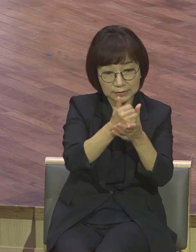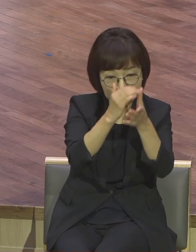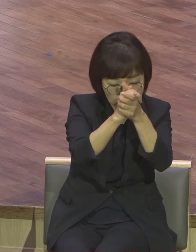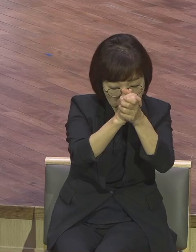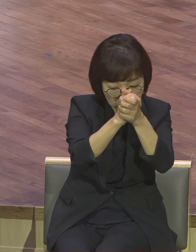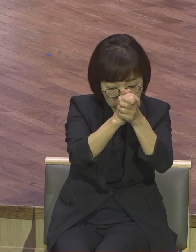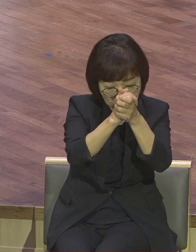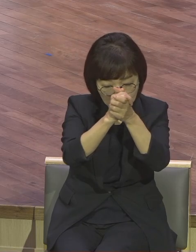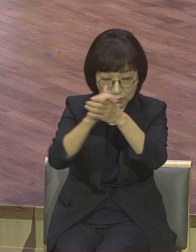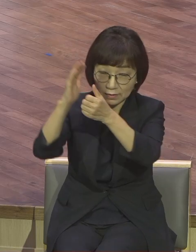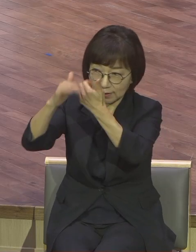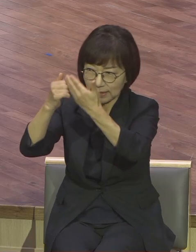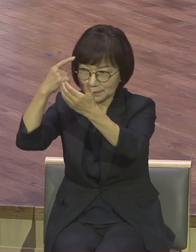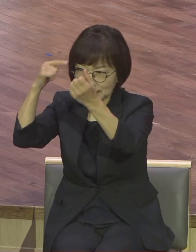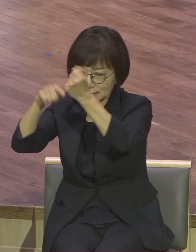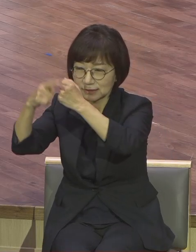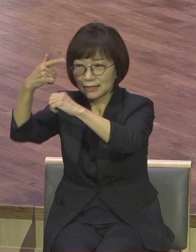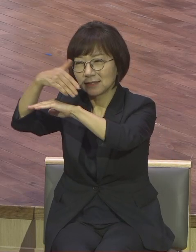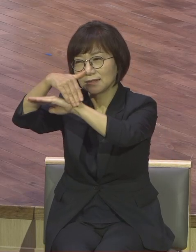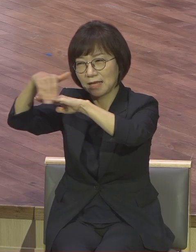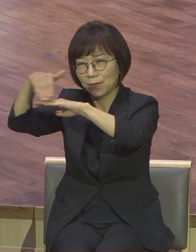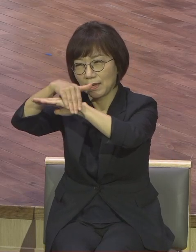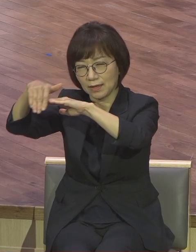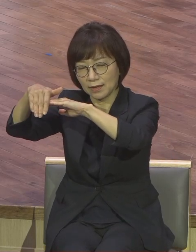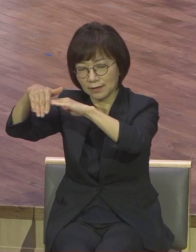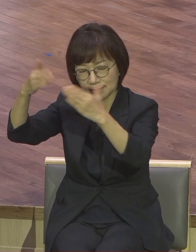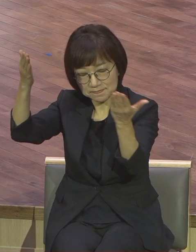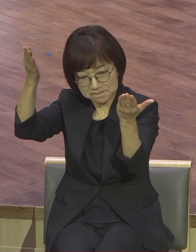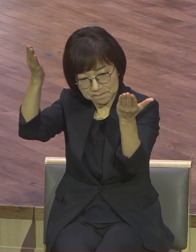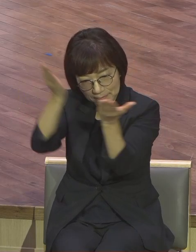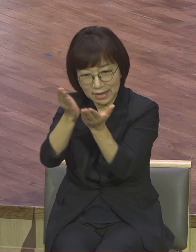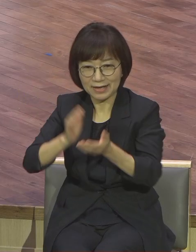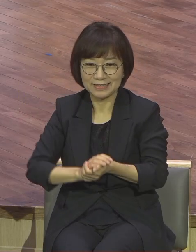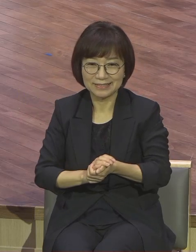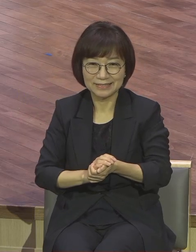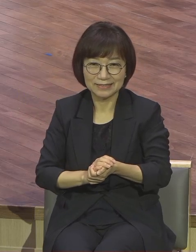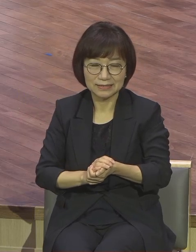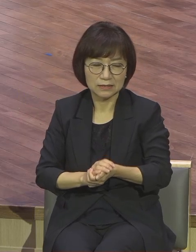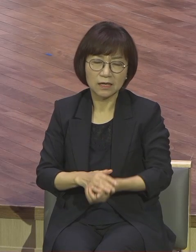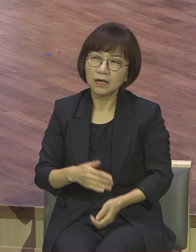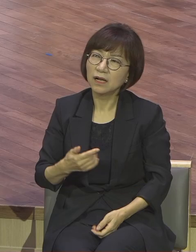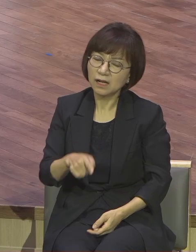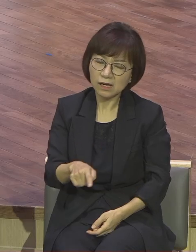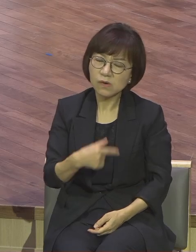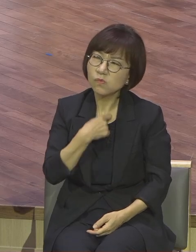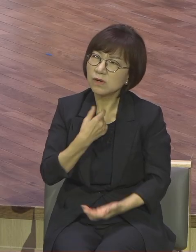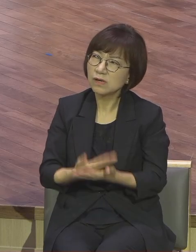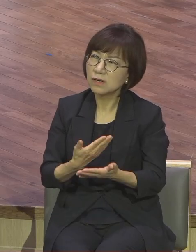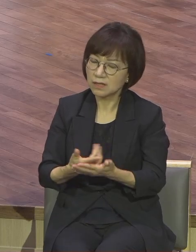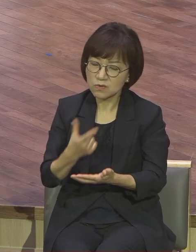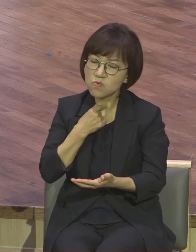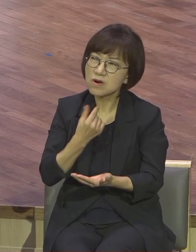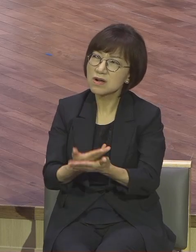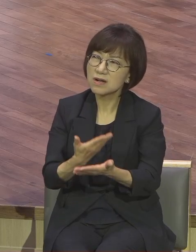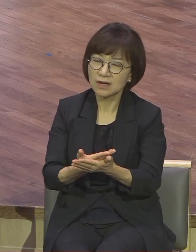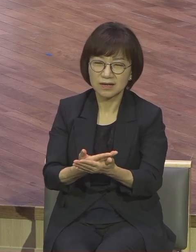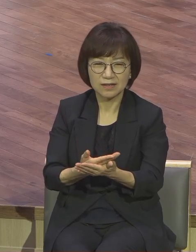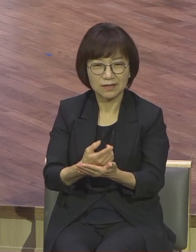원리설여 이게 기도예요 내 뜻대로 이렇게 꼭 해줘야 됩니다 내가 지금 이런